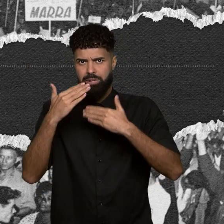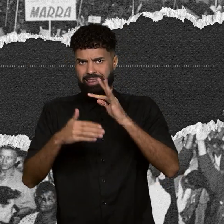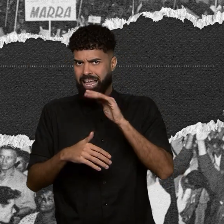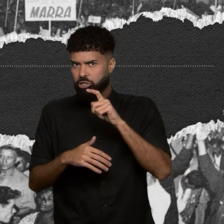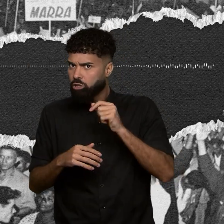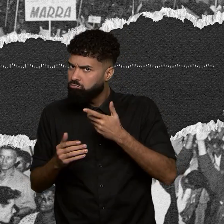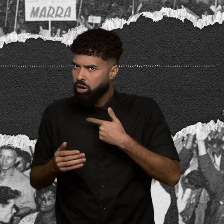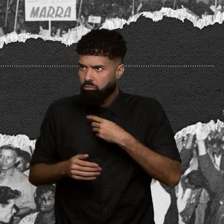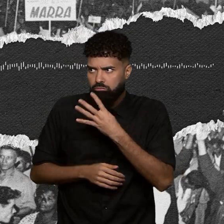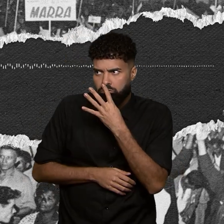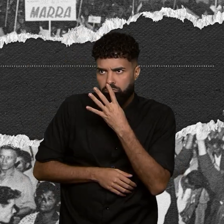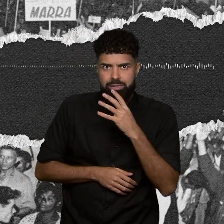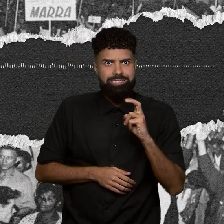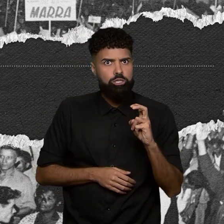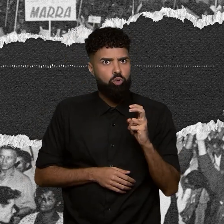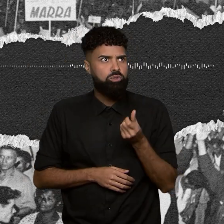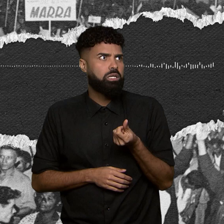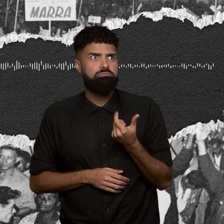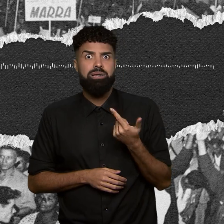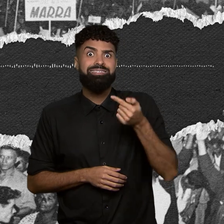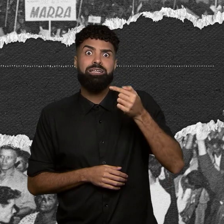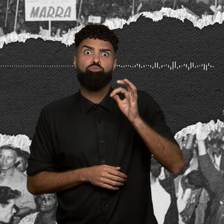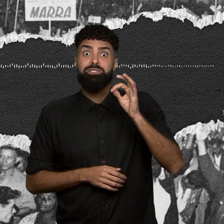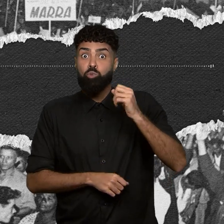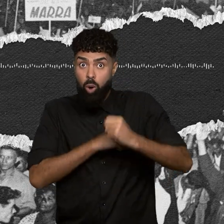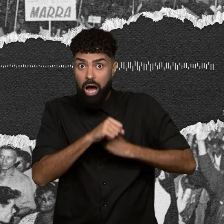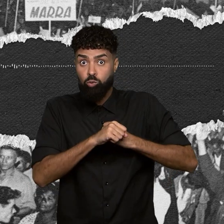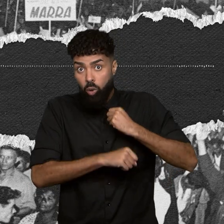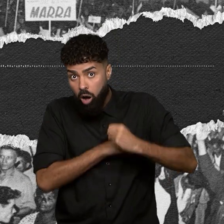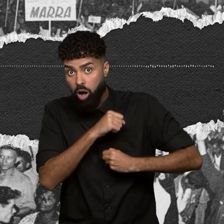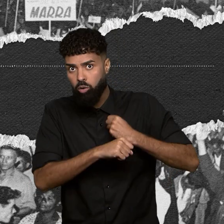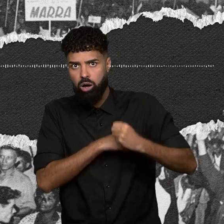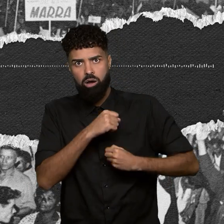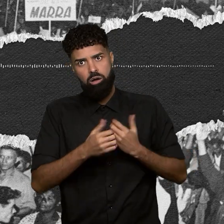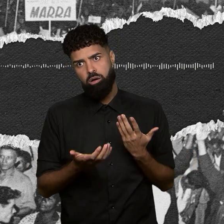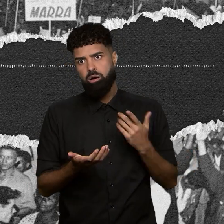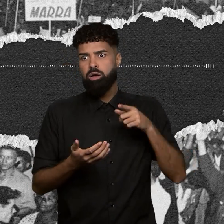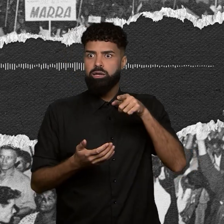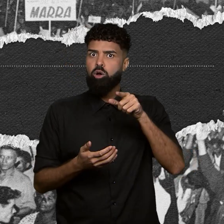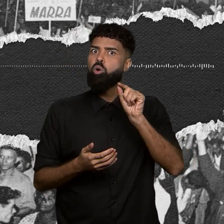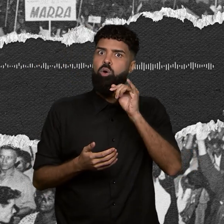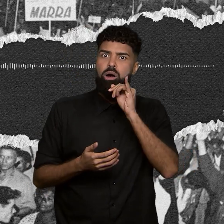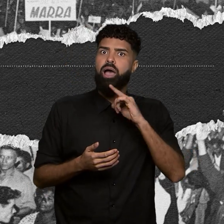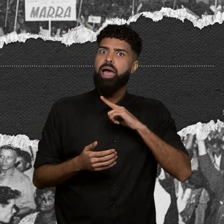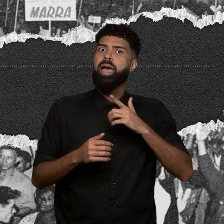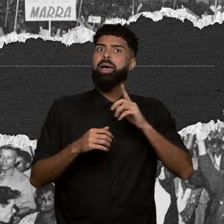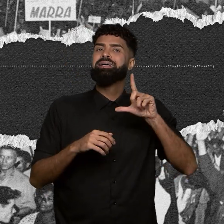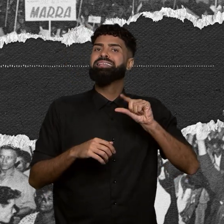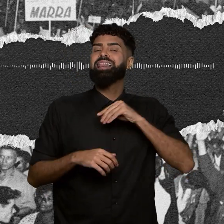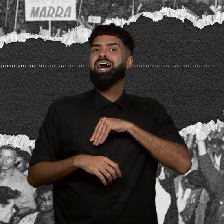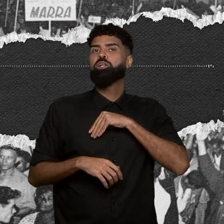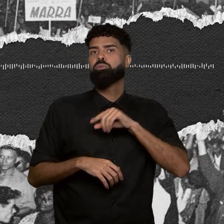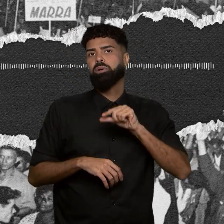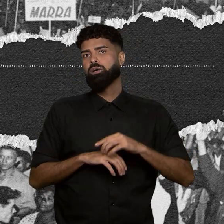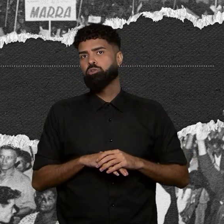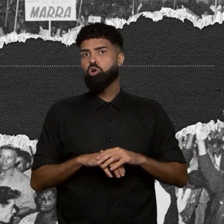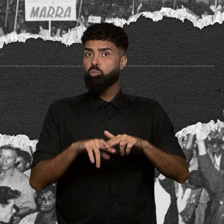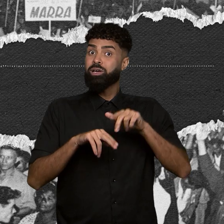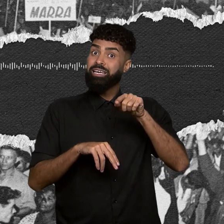5, 6, 7% ao ano. Para esse crescimento, estava baseado em baixos salários. E os baixos salários estavam